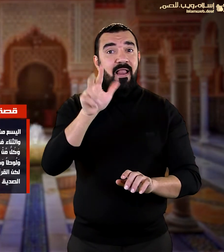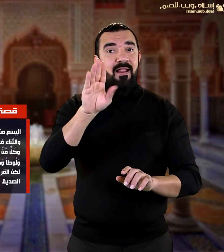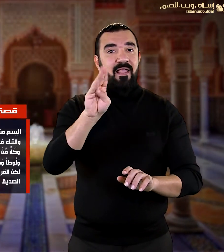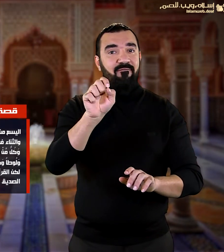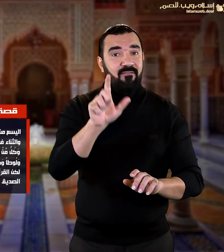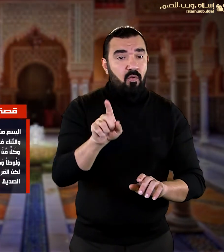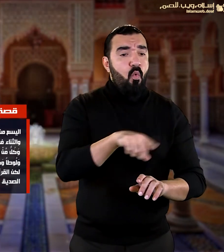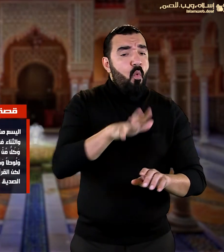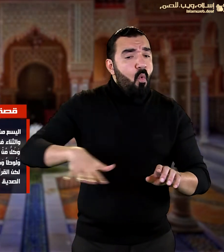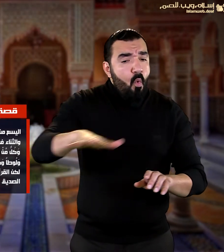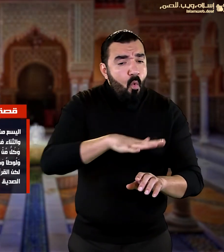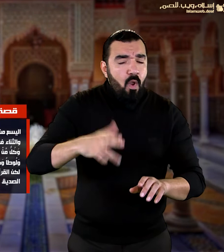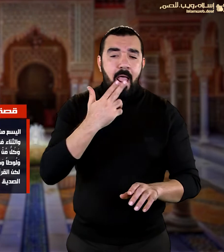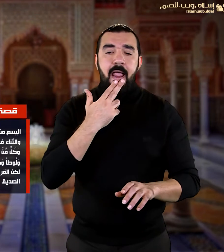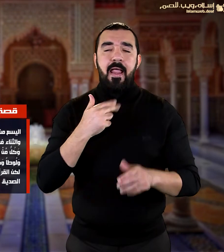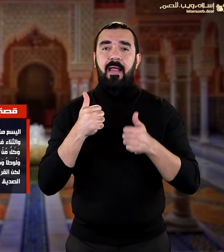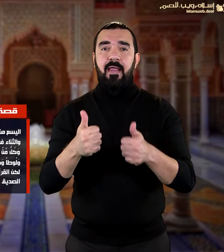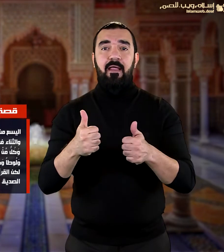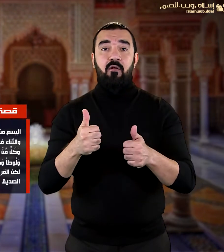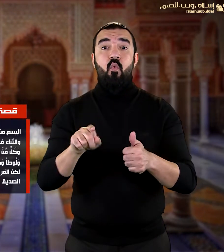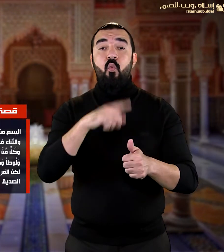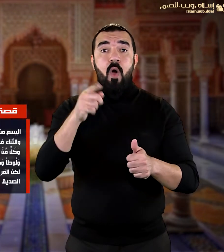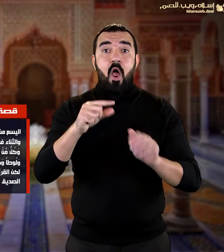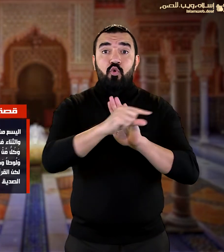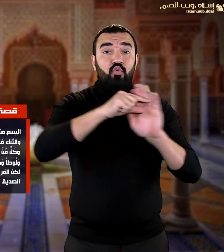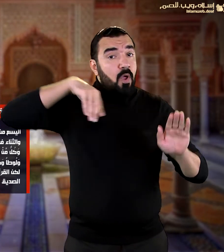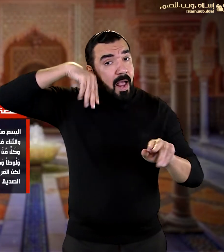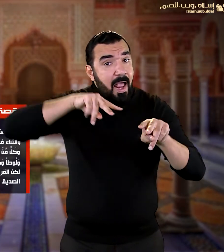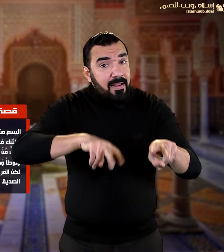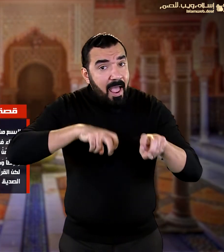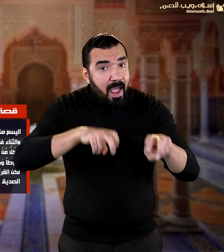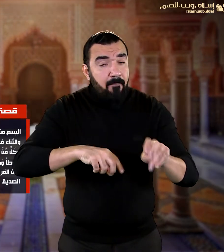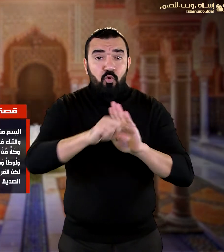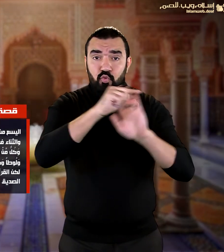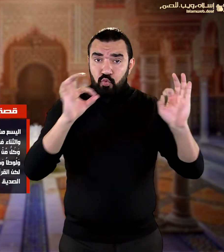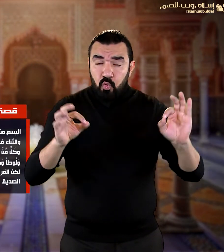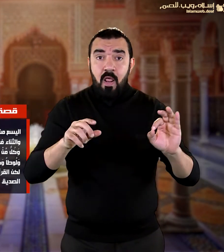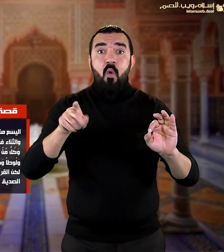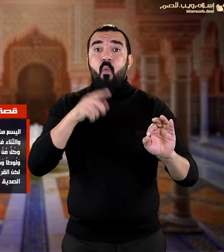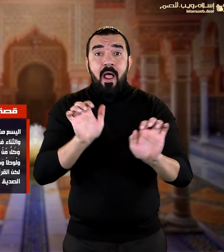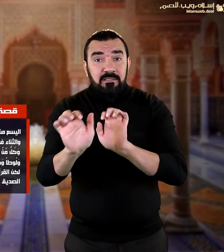وقال في سورة الأنعم وإسماعيل واليسع ويونس ولوطا